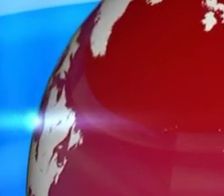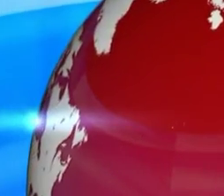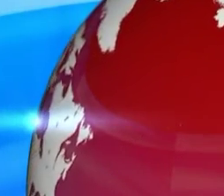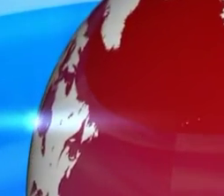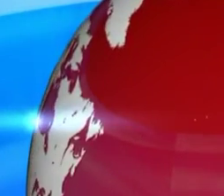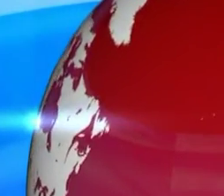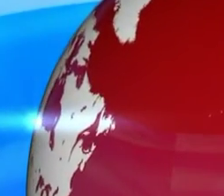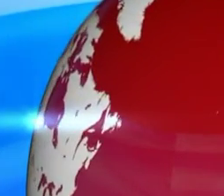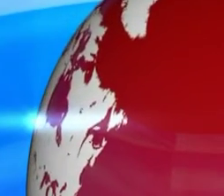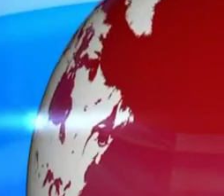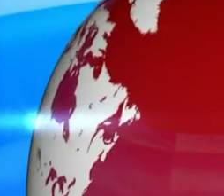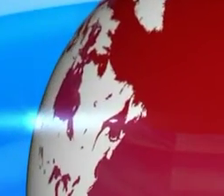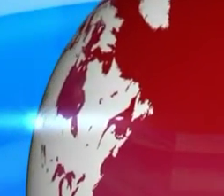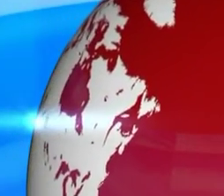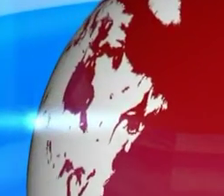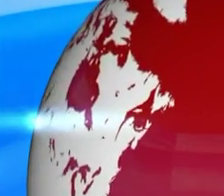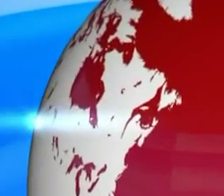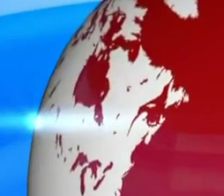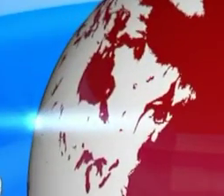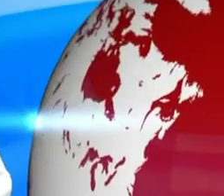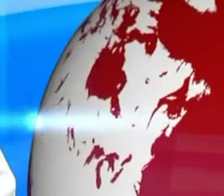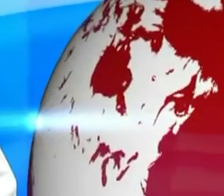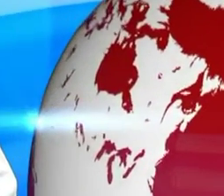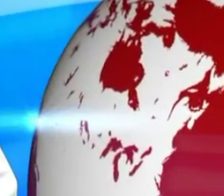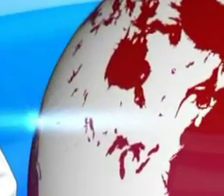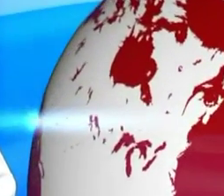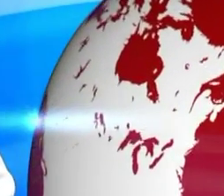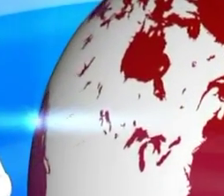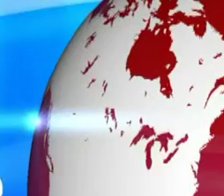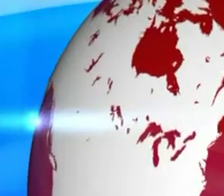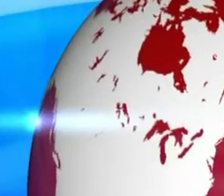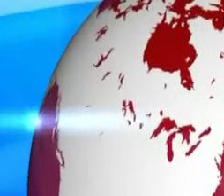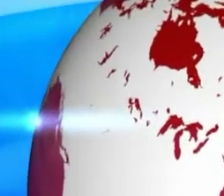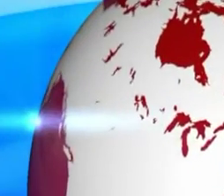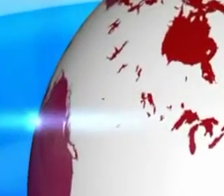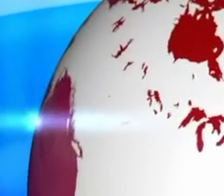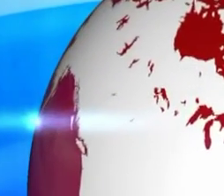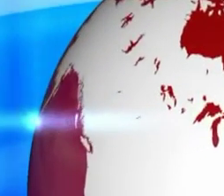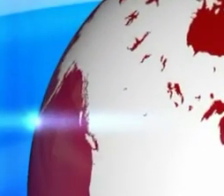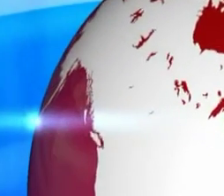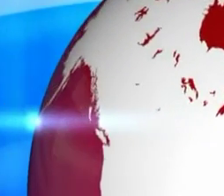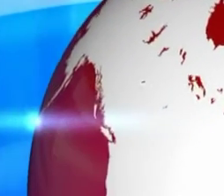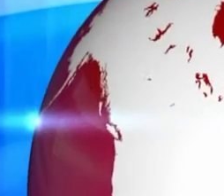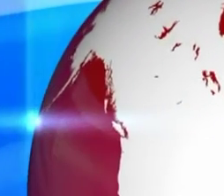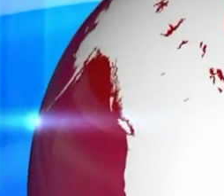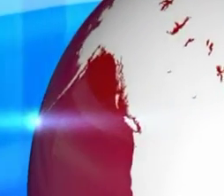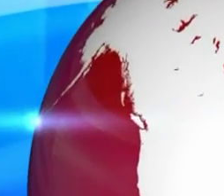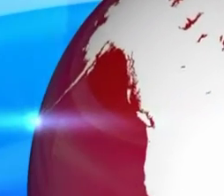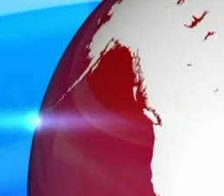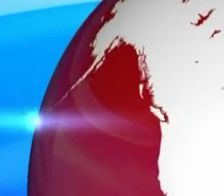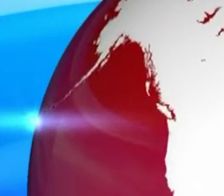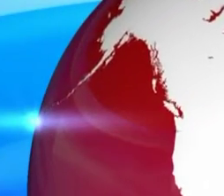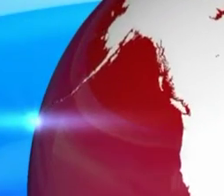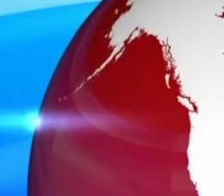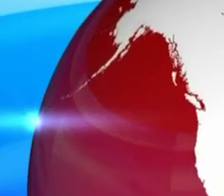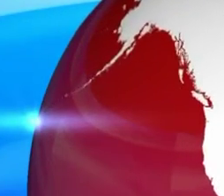já tem um consórcio para aquisição de vacinas pelos países menos desenvolvidos e, segundo Jorge Barreto, a mesma não vai ser